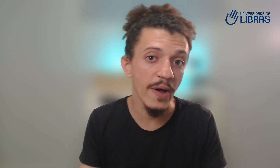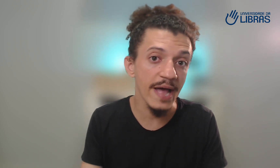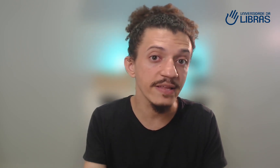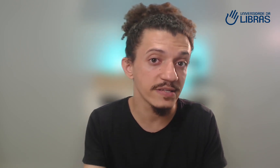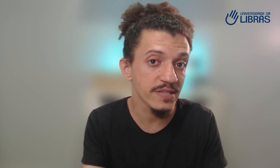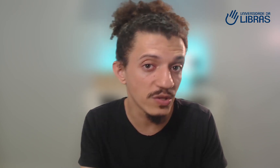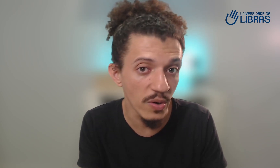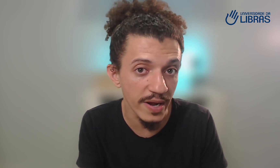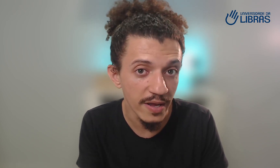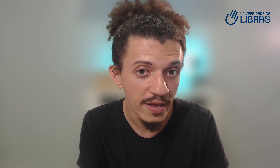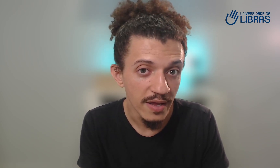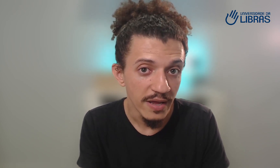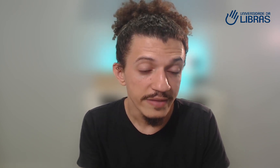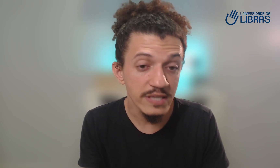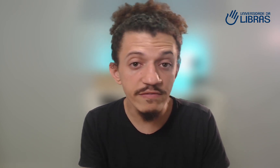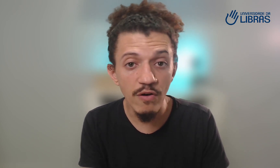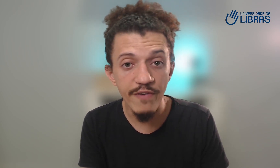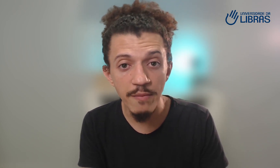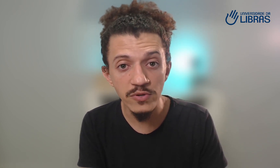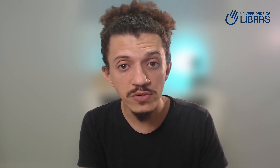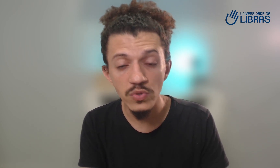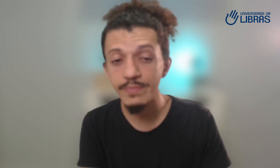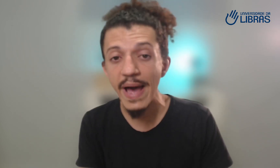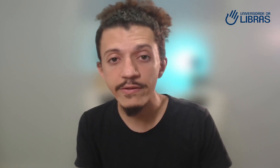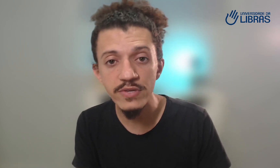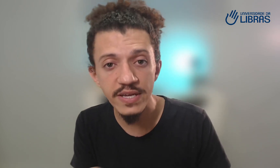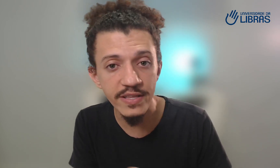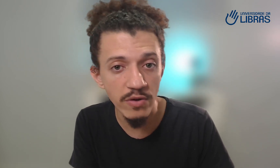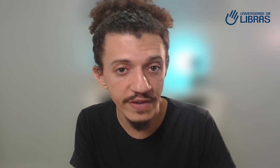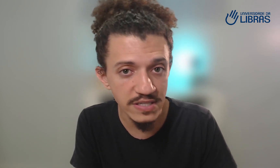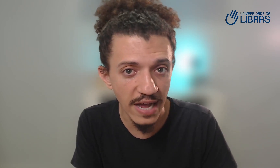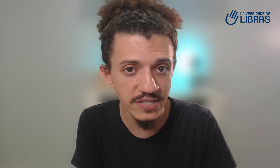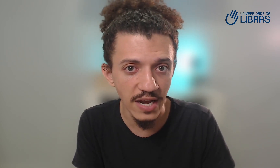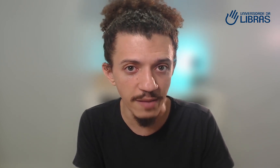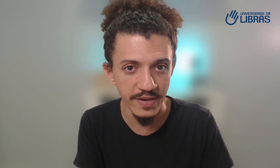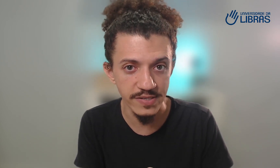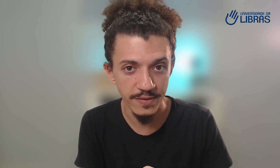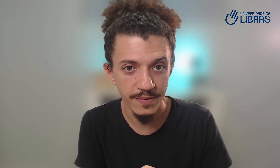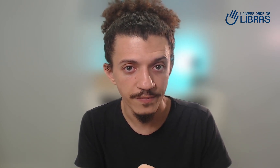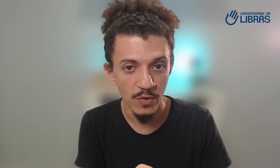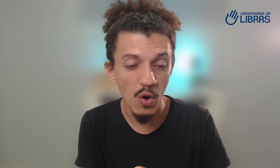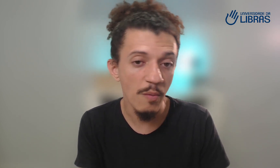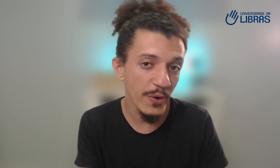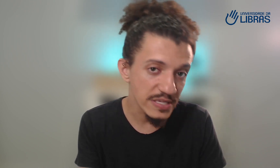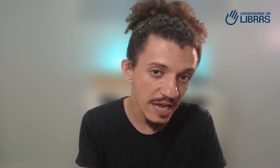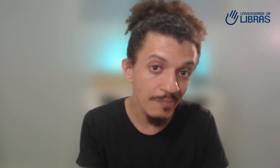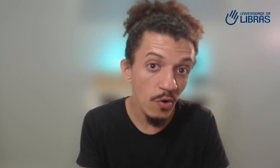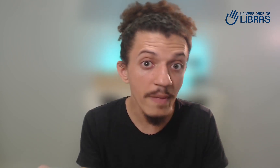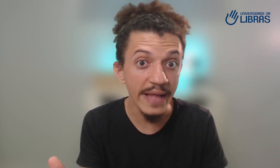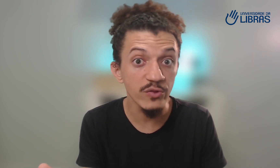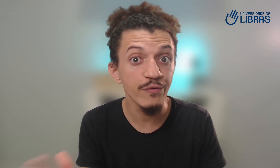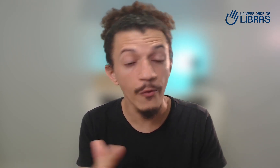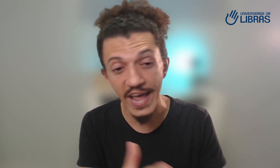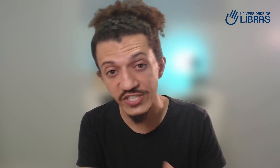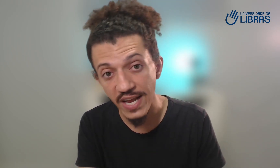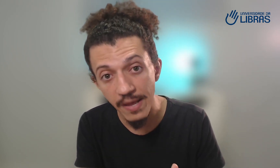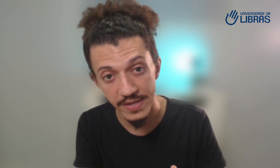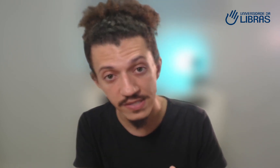poeta e escritora, desenvolvemos os métodos aqui da Universidade da Libras. Como, por exemplo, o método fluente em Libras.